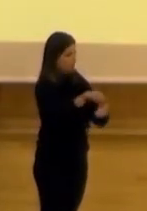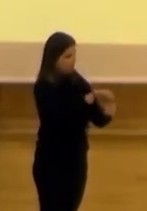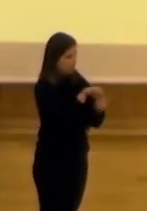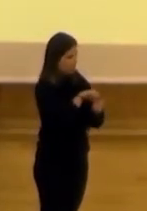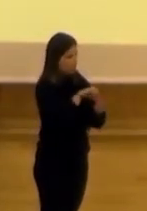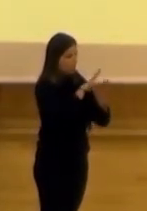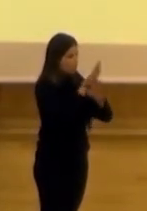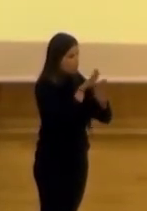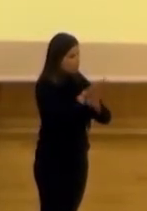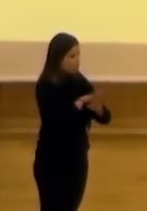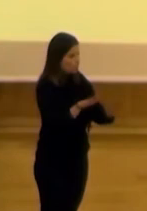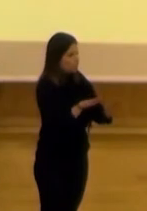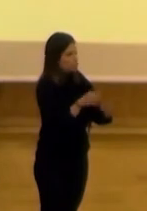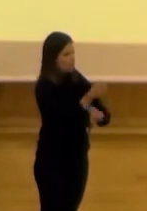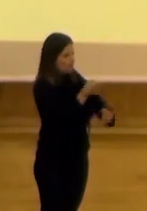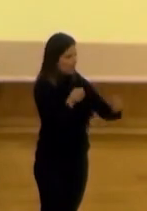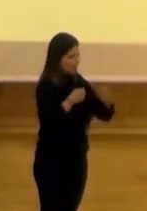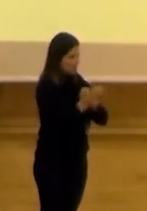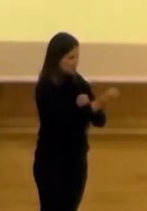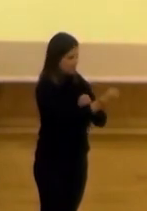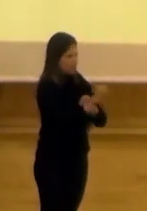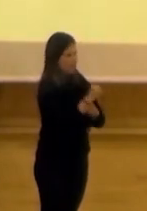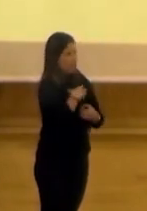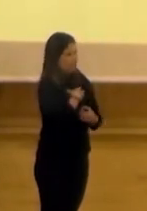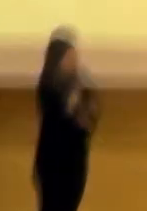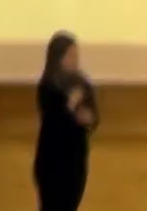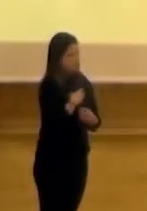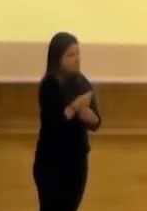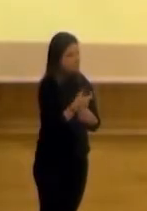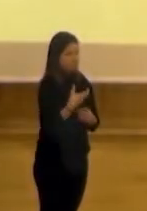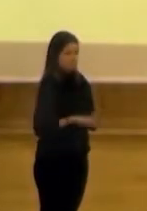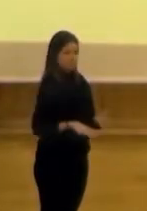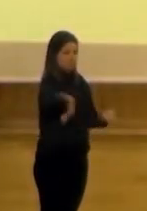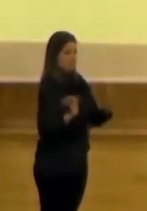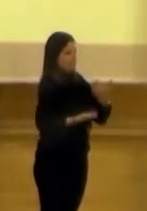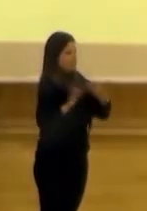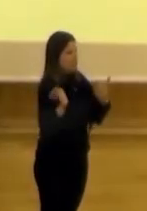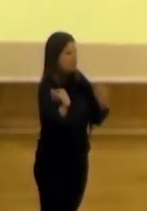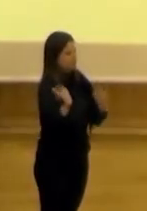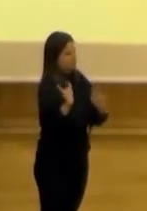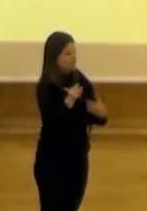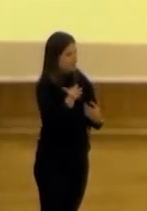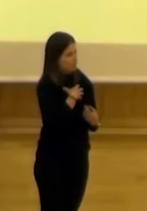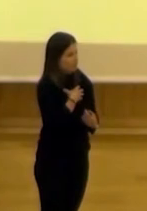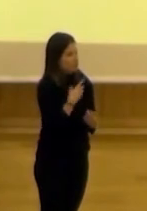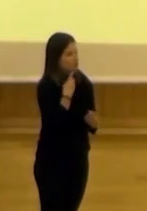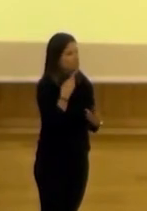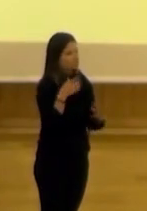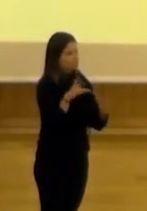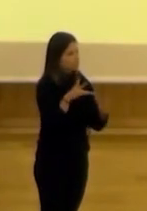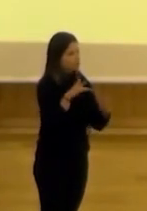Y por último, estaba el empático. Había muchos funcionarios que llegaban y se sacaban su traje de funcionario y se socializaban,